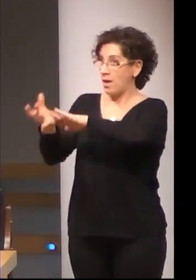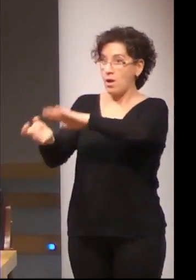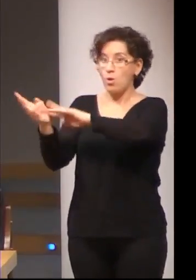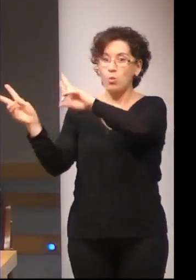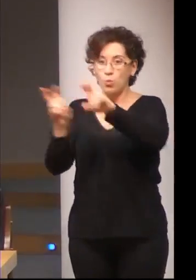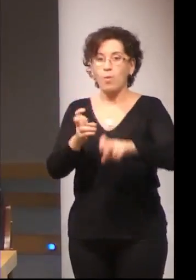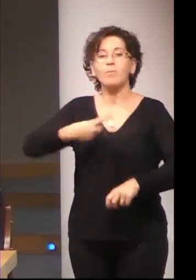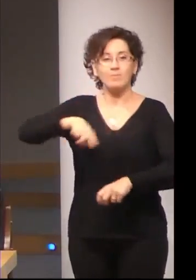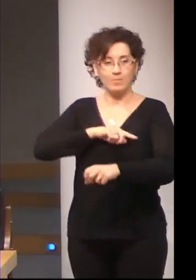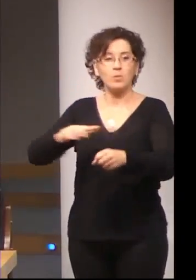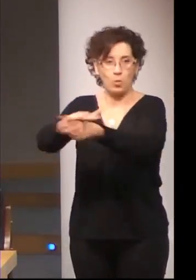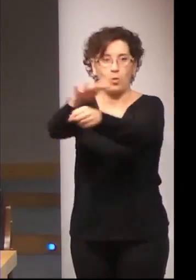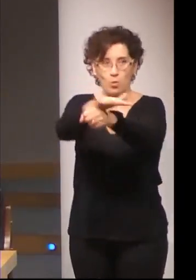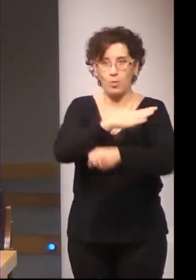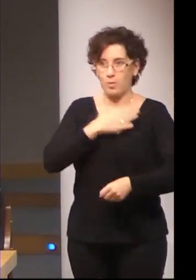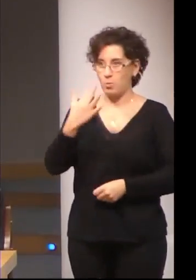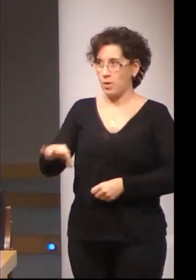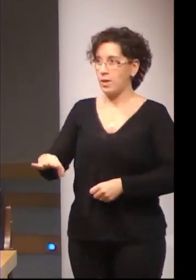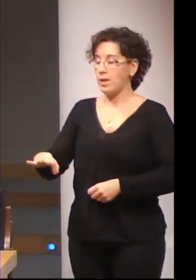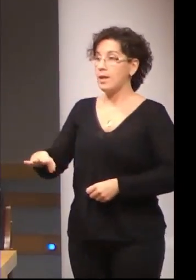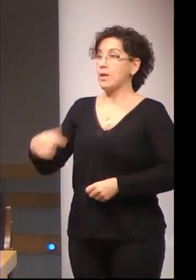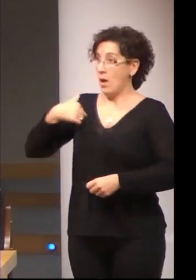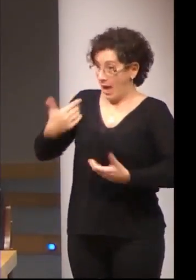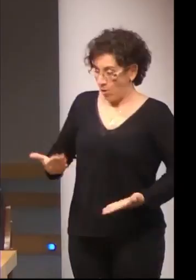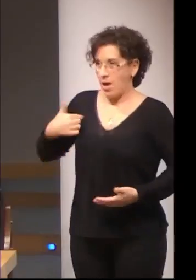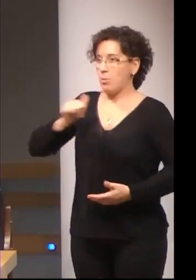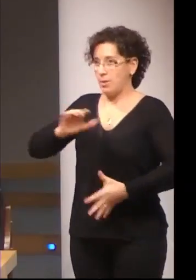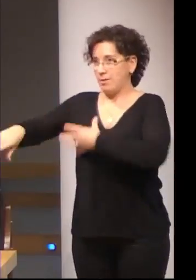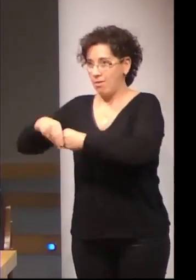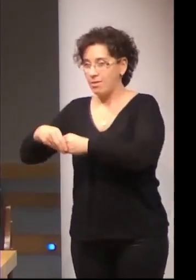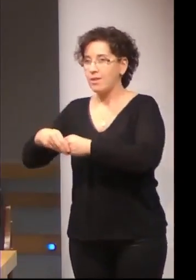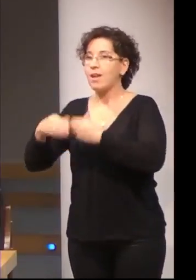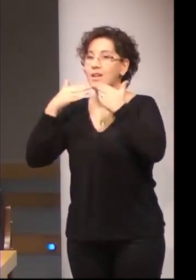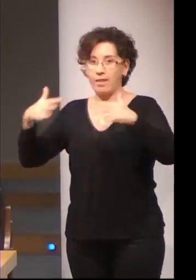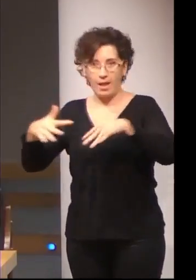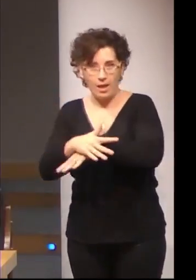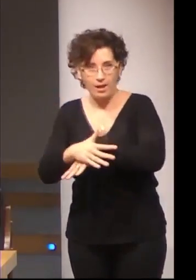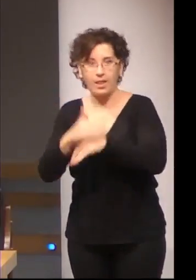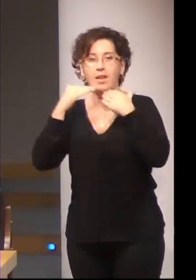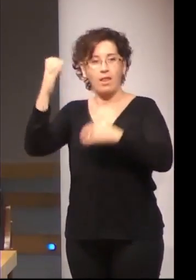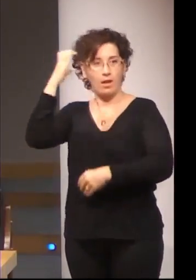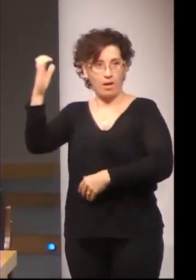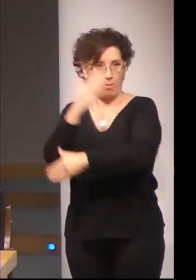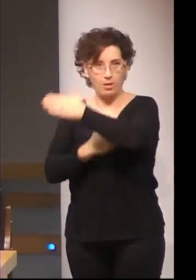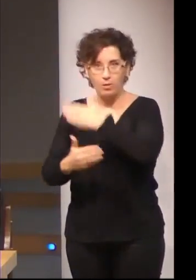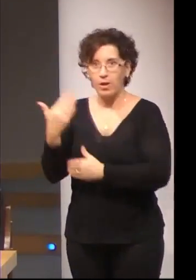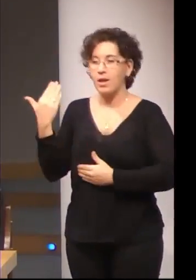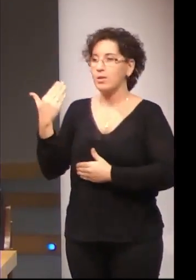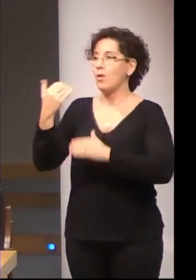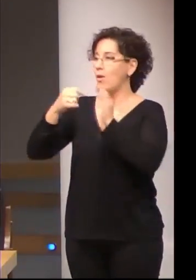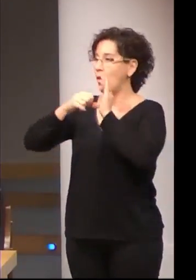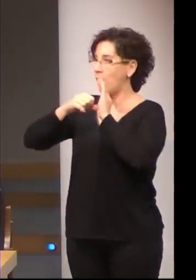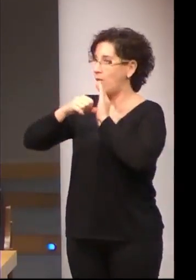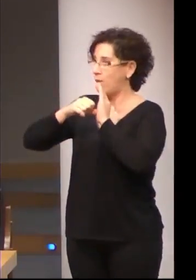jornada, y hay que agradecer a la red, hay que agradecer al patronato, hay que agradecer a Fenilse, por